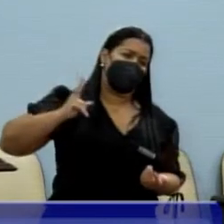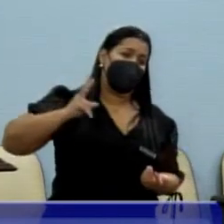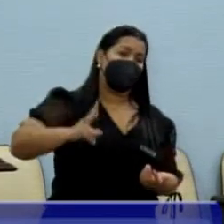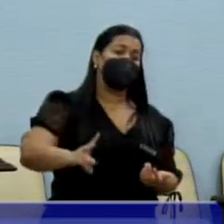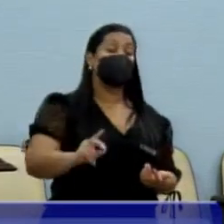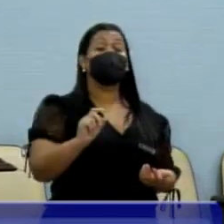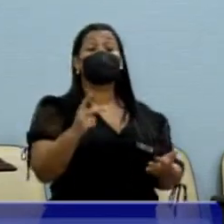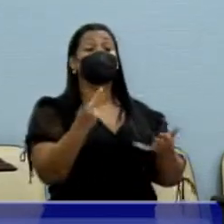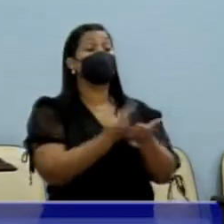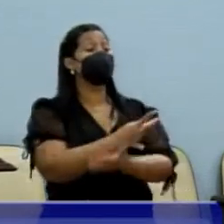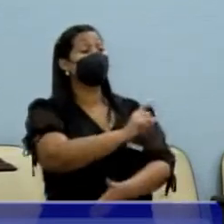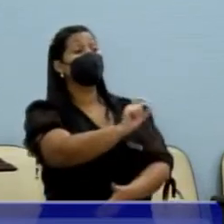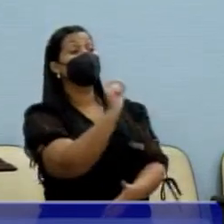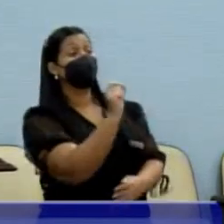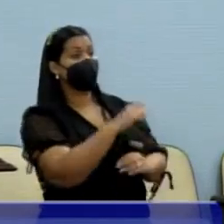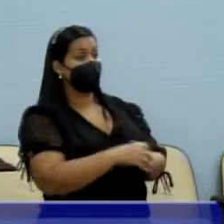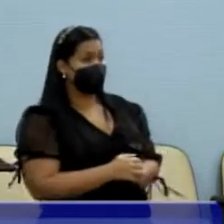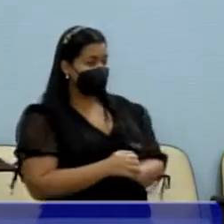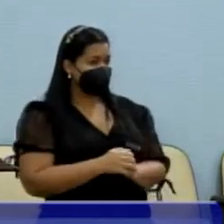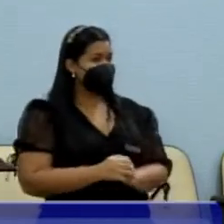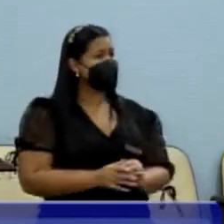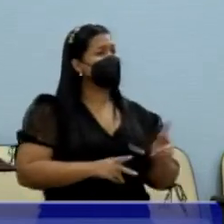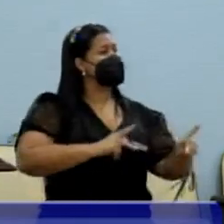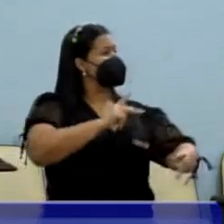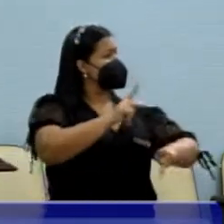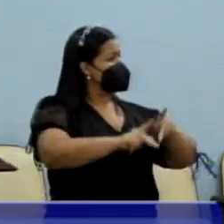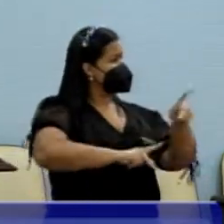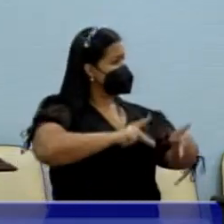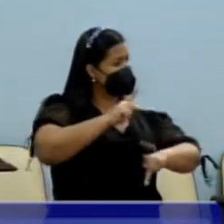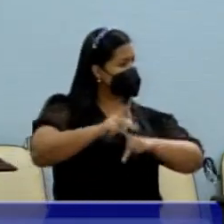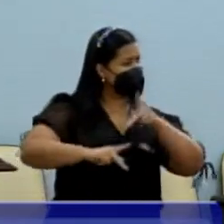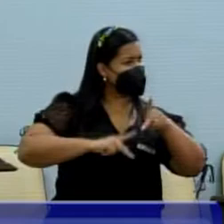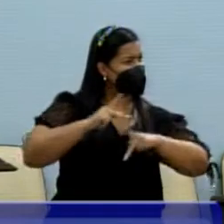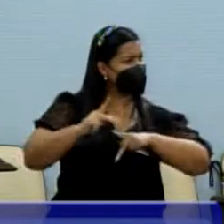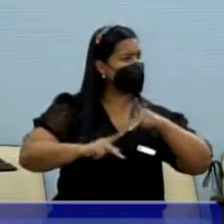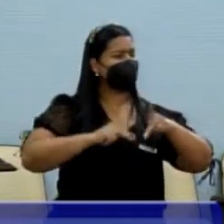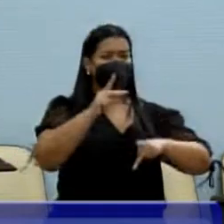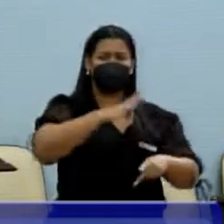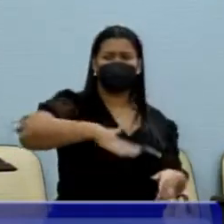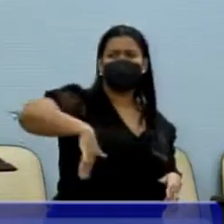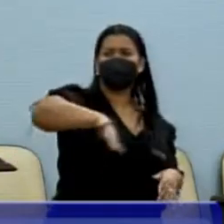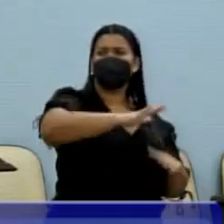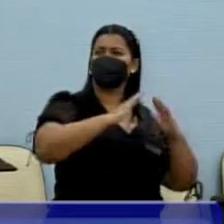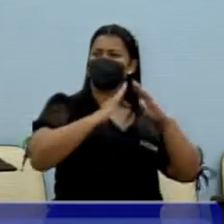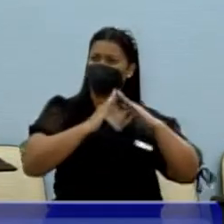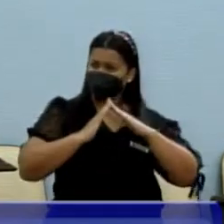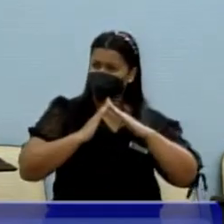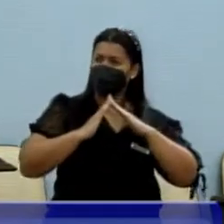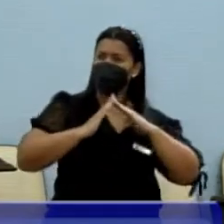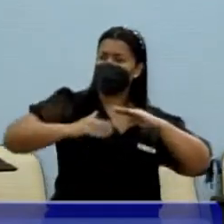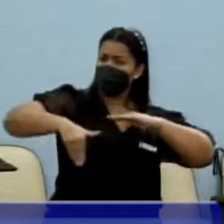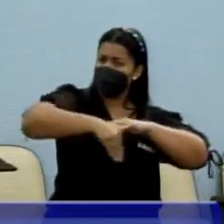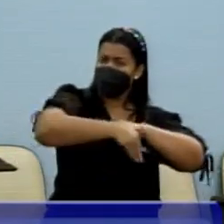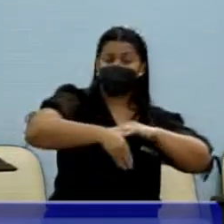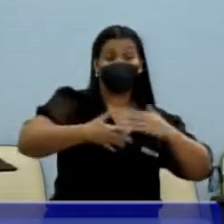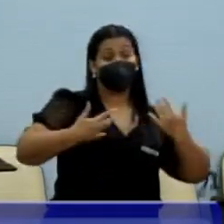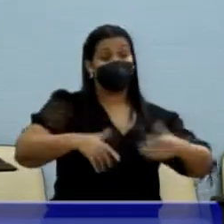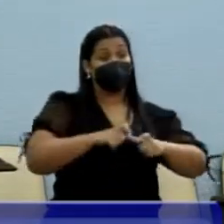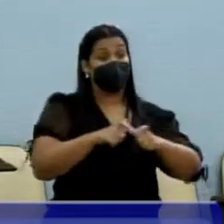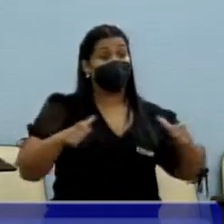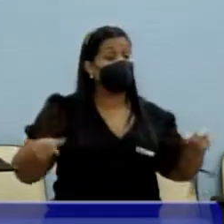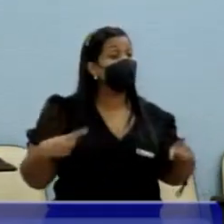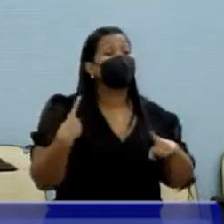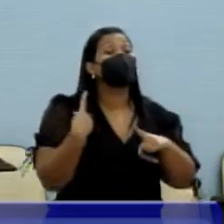acontece é que a superpopulação hoje de pessoas vivendo em situação de rua aumentou por conta de um